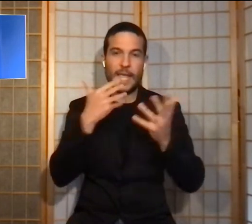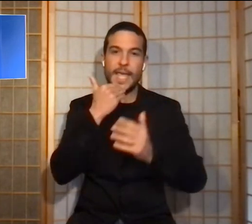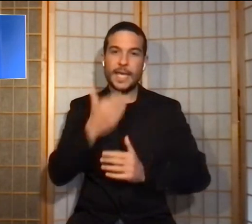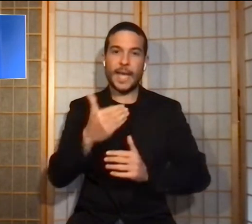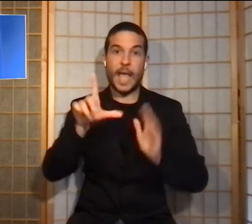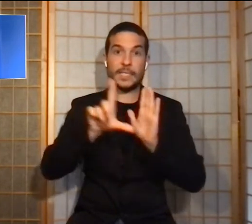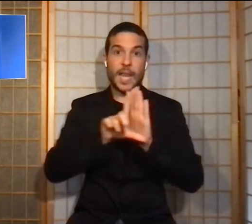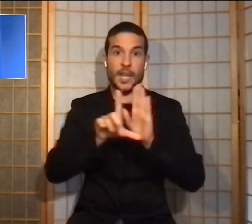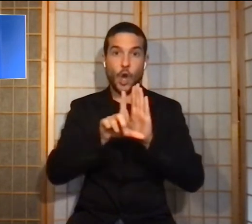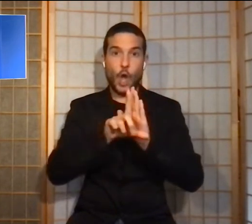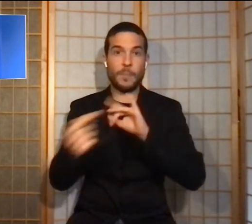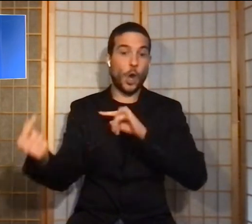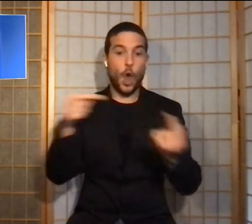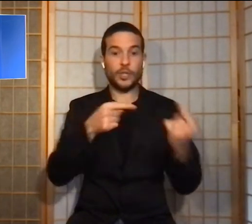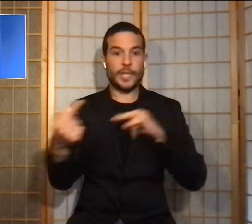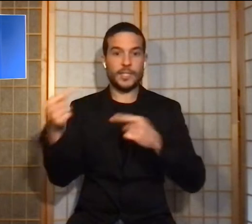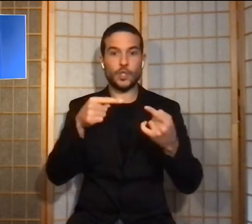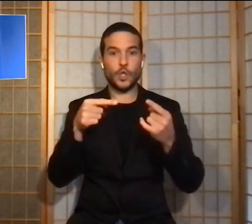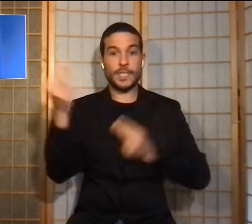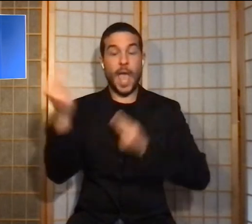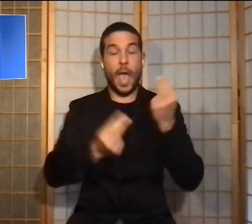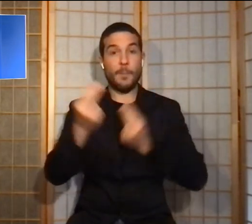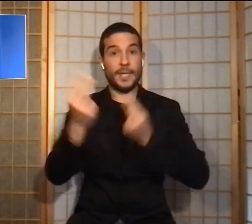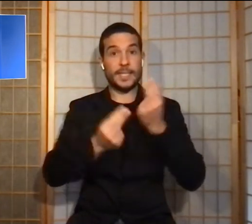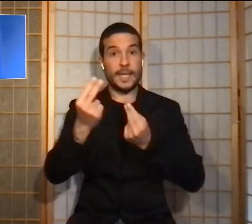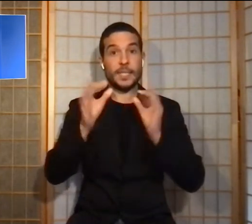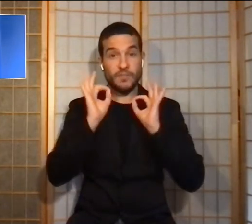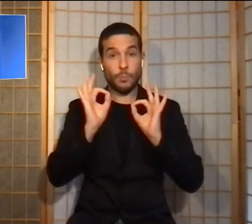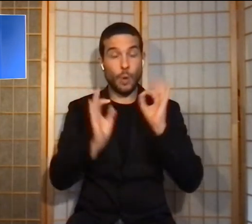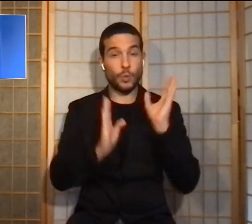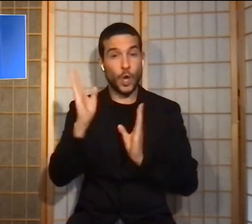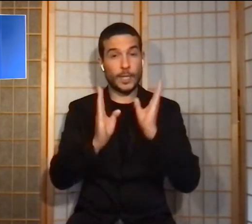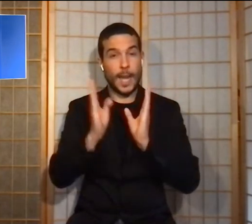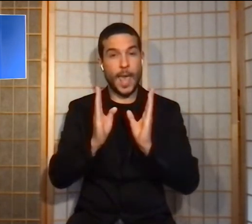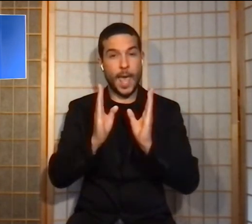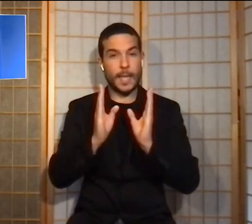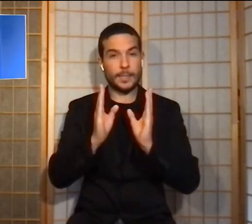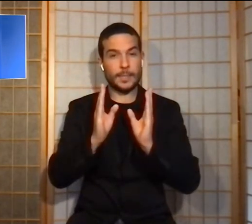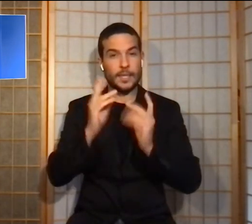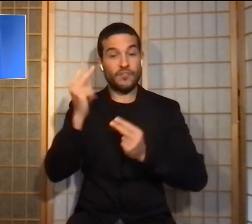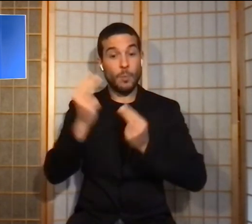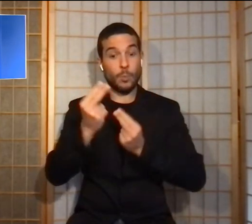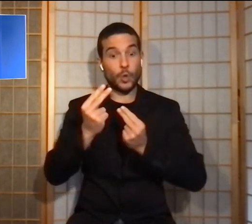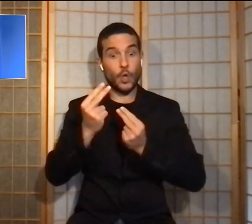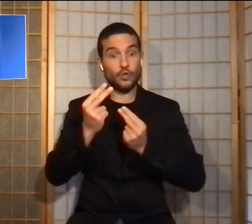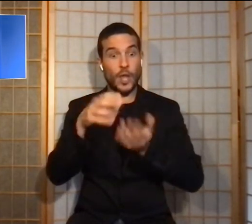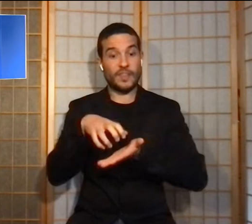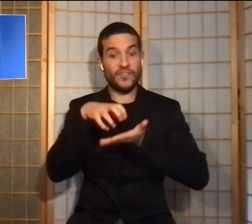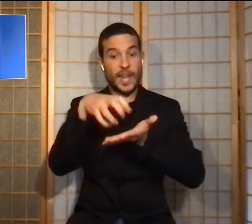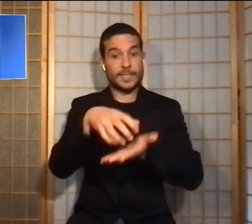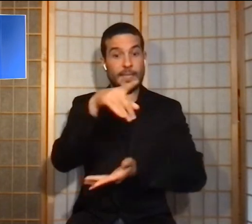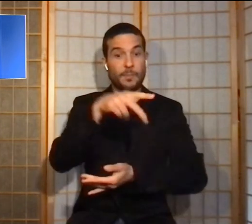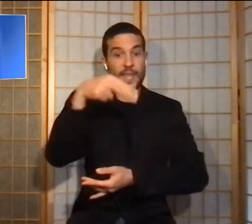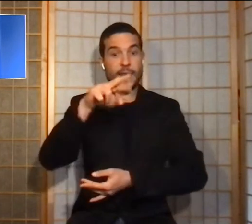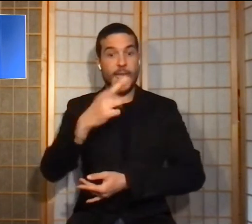amministrativi relativi ai progetti finanziati dal PNRR o da